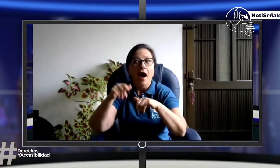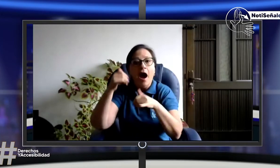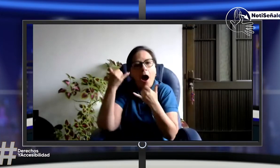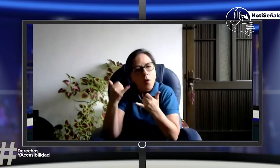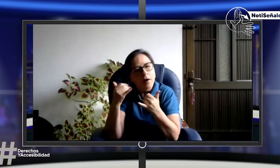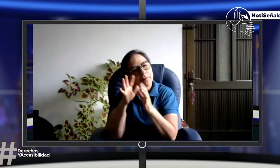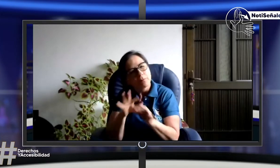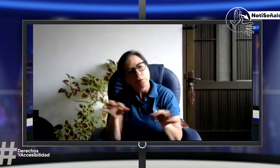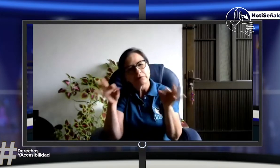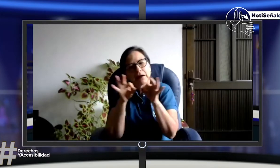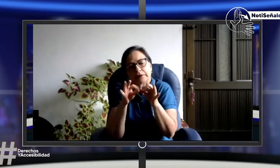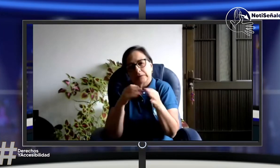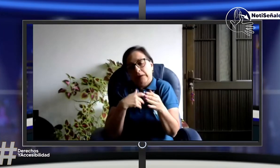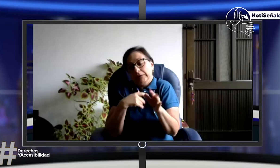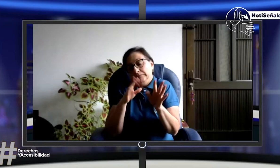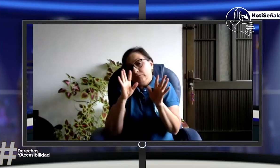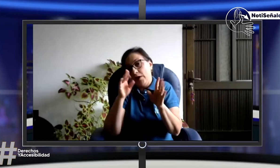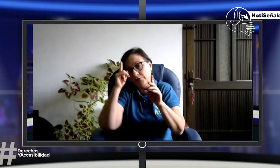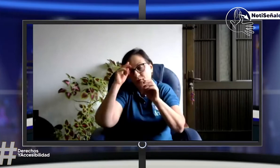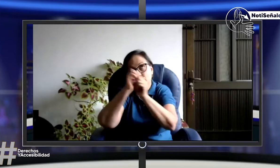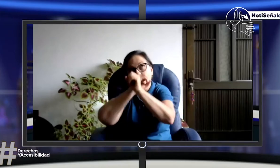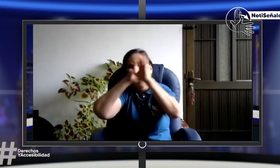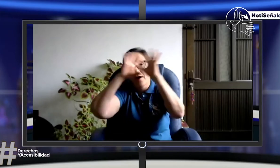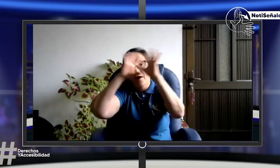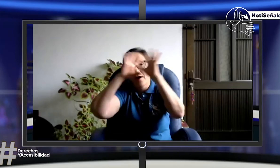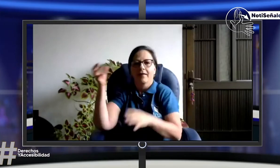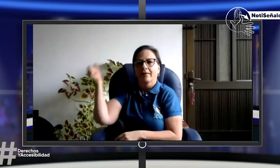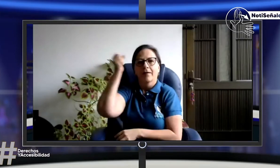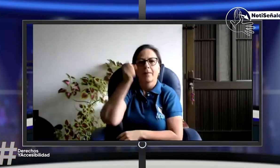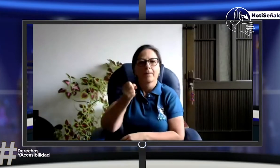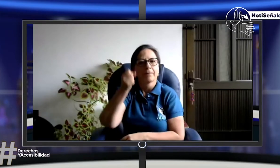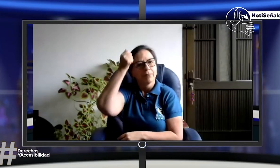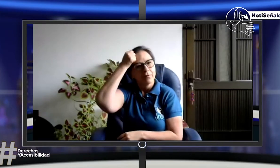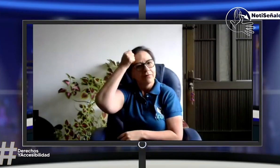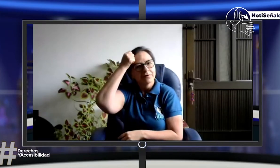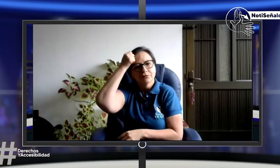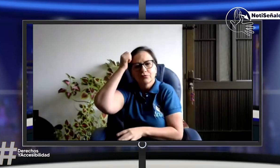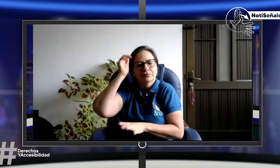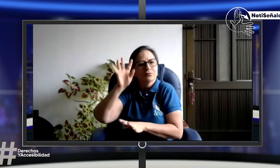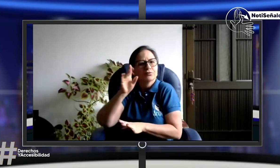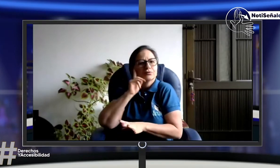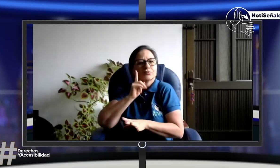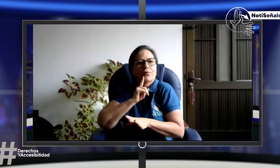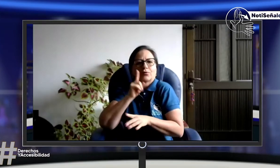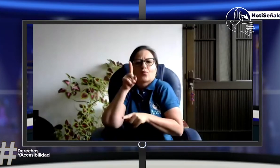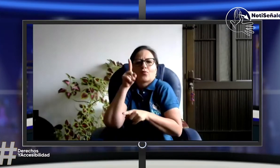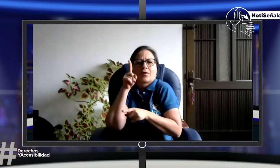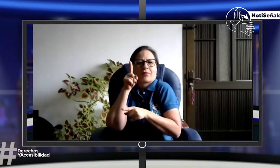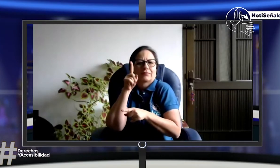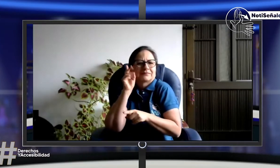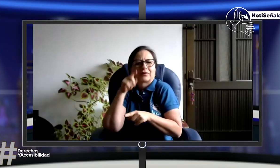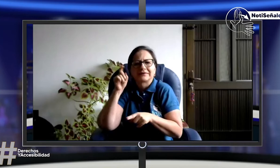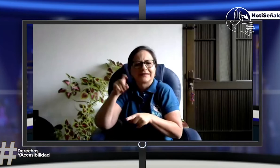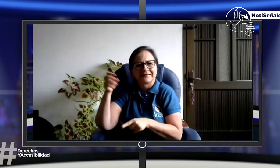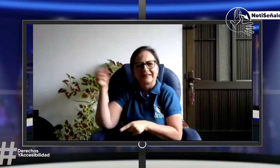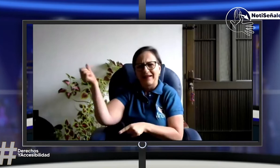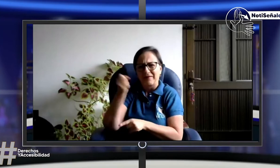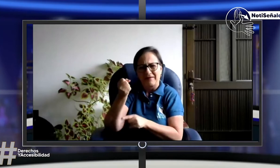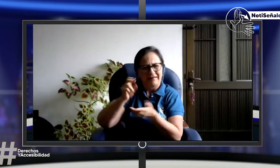de tener una institución bilingüe, español e inglés, si el profesor no es proficiente en inglés, se contrata un intérprete para mediar sus clases, no,